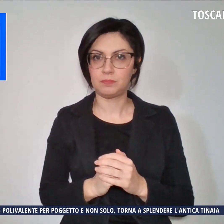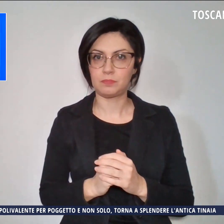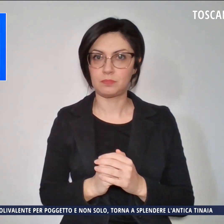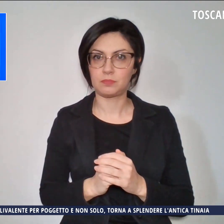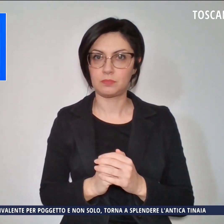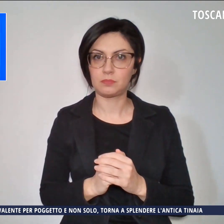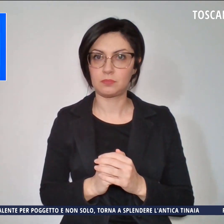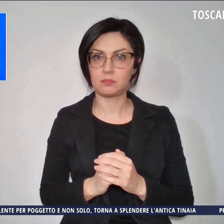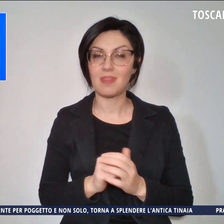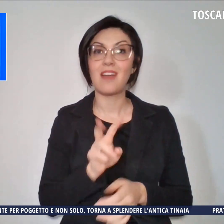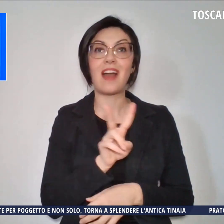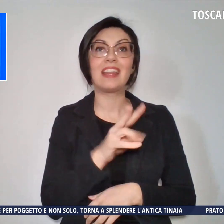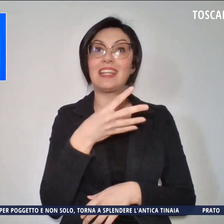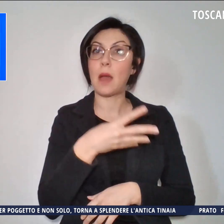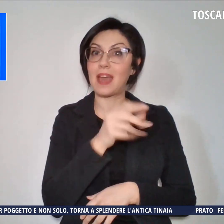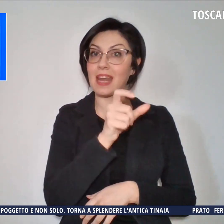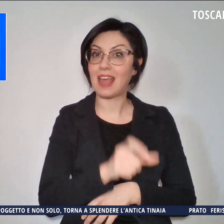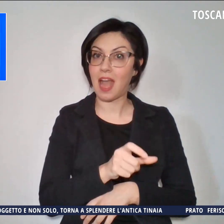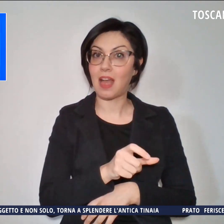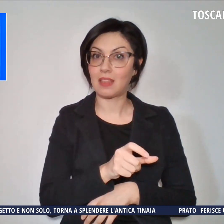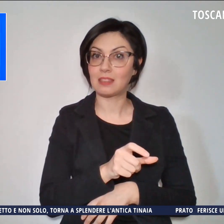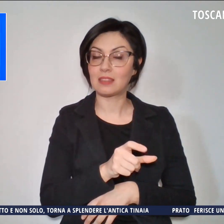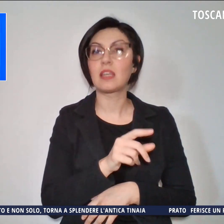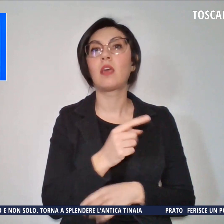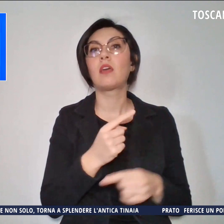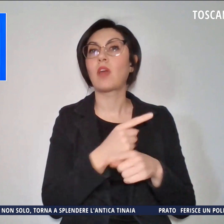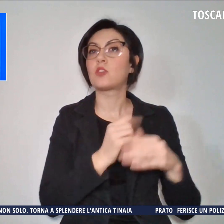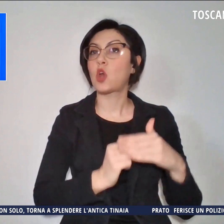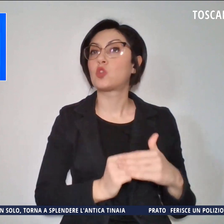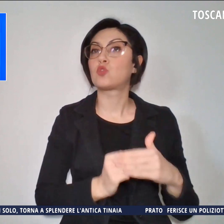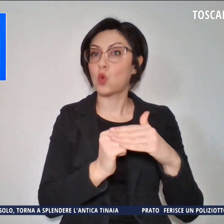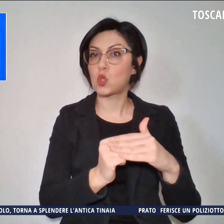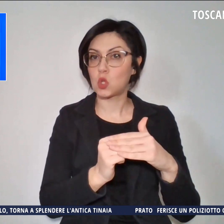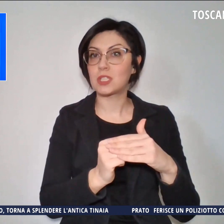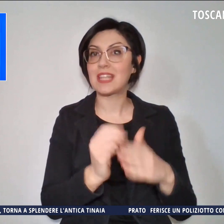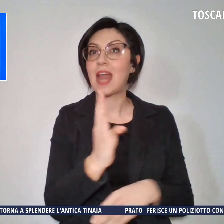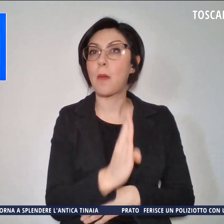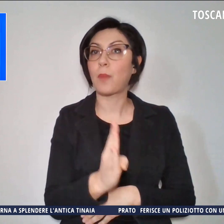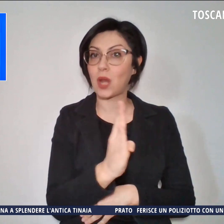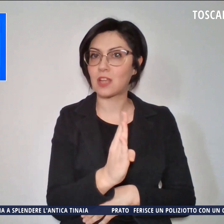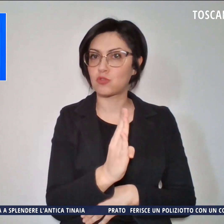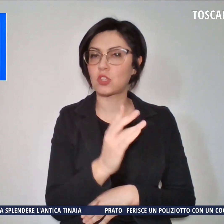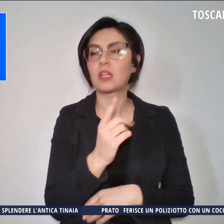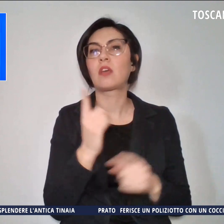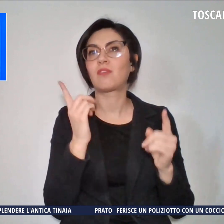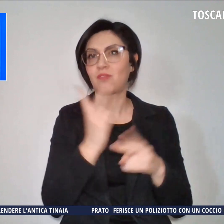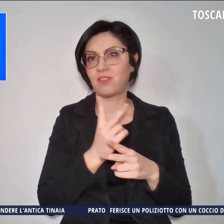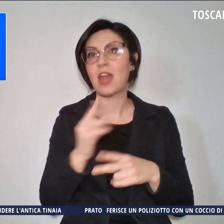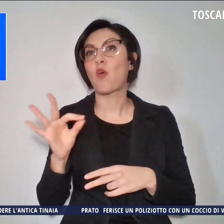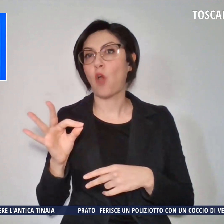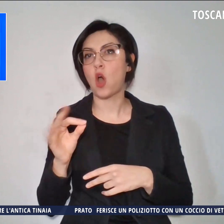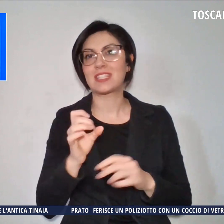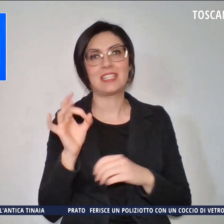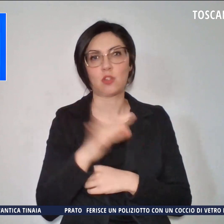Valentina Mercanti, esponente della mozione Bonaccini, era stata sconfitta da Fossi.